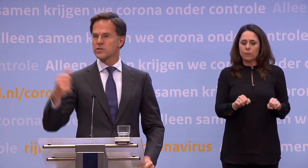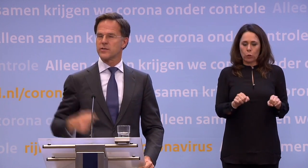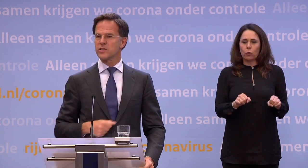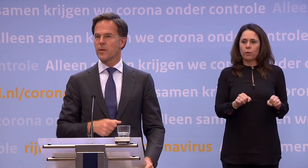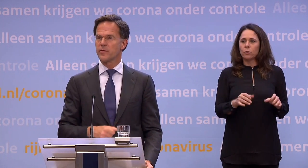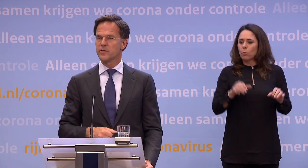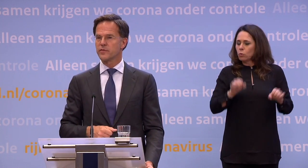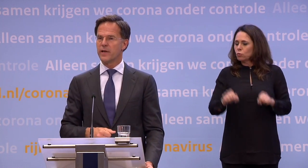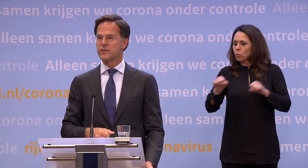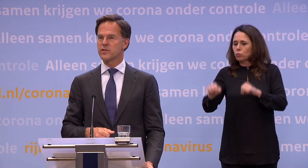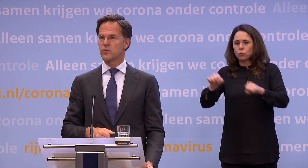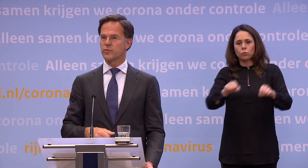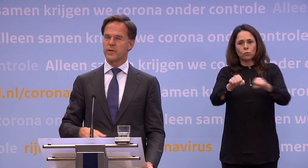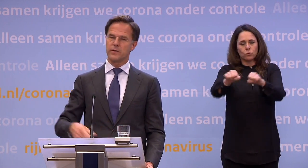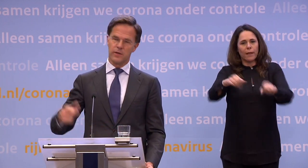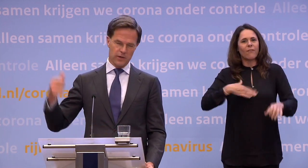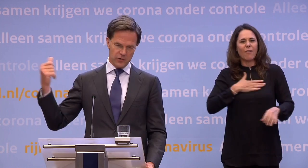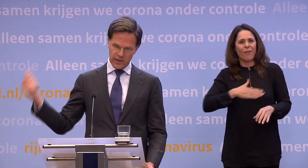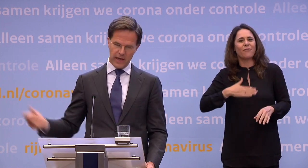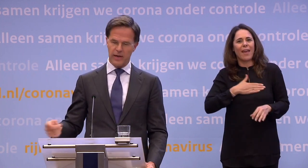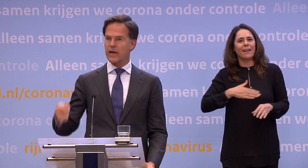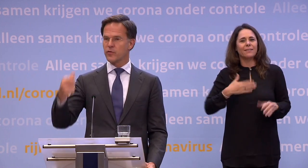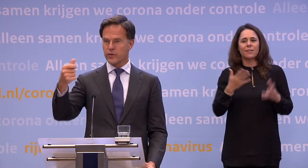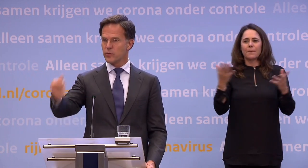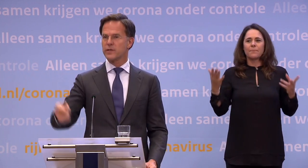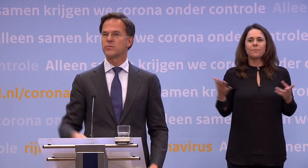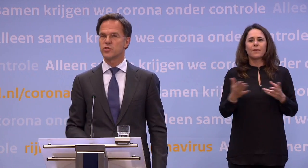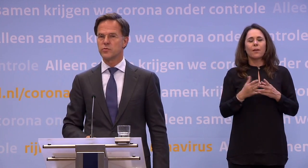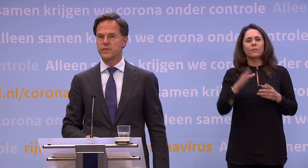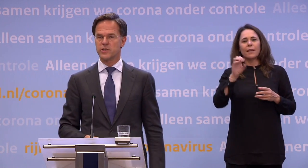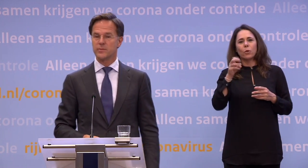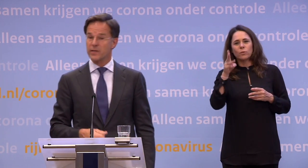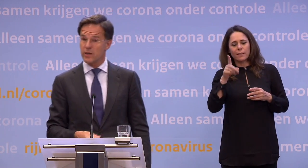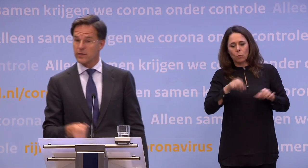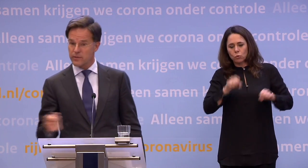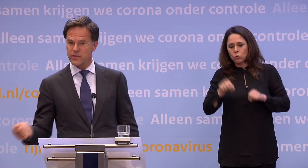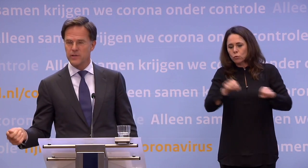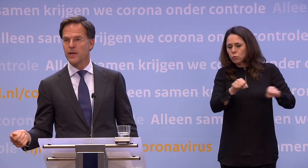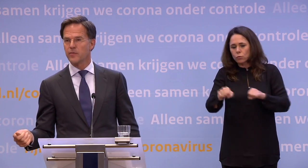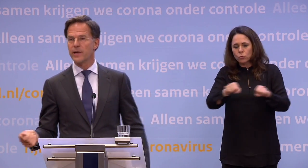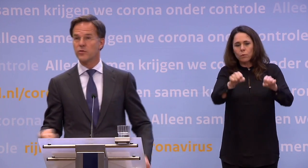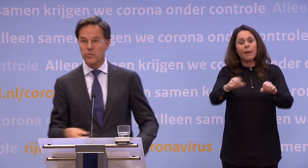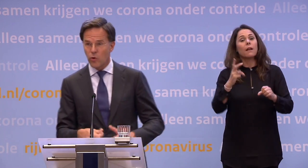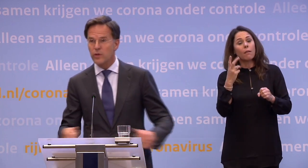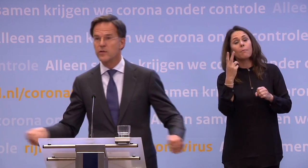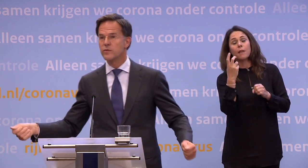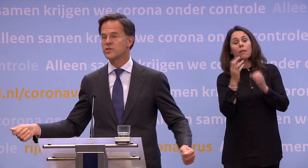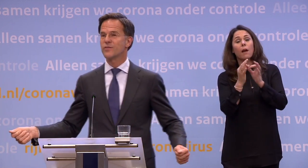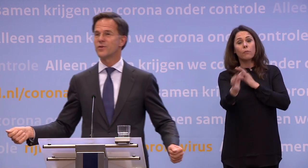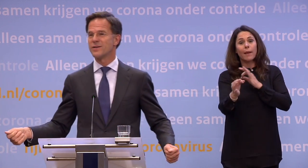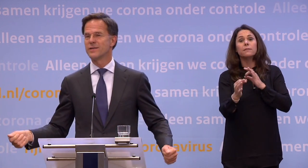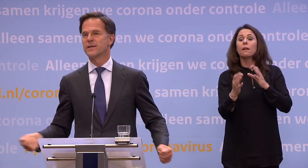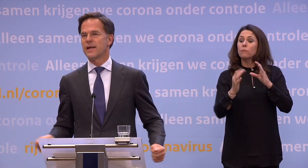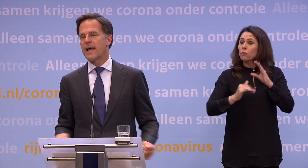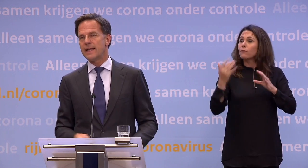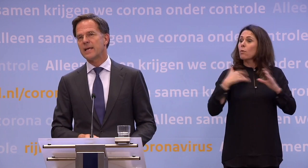stoelen neerzetten. Dat snap ik wel dat het vervelend is. Of in Asfallei Live of in 013 moet je stoelen neerzetten. Maar het kan. En dan met de anderhalve meter kun je een behoorlijk deel van die